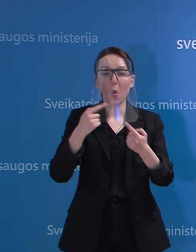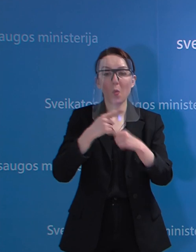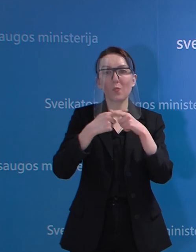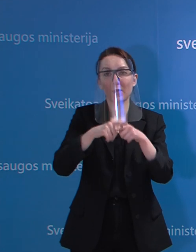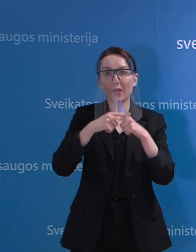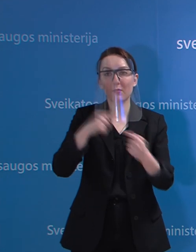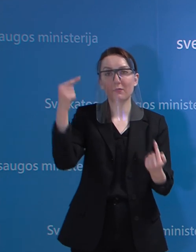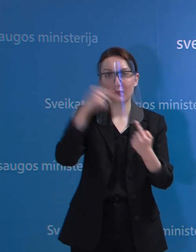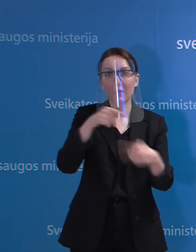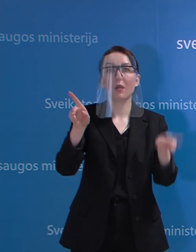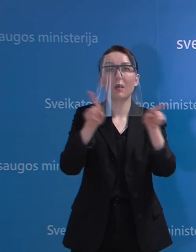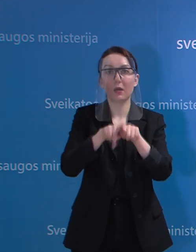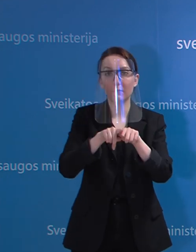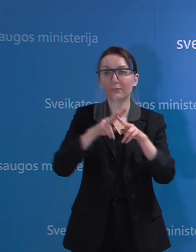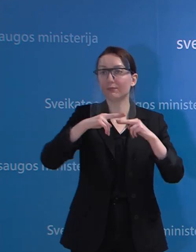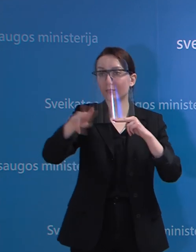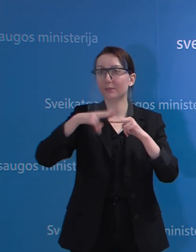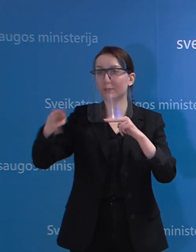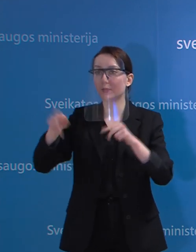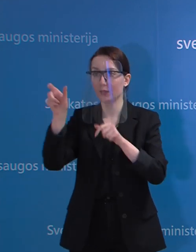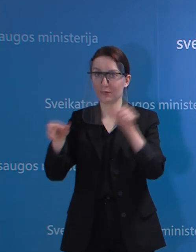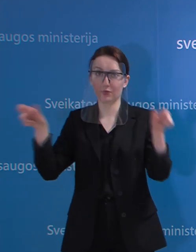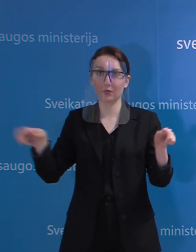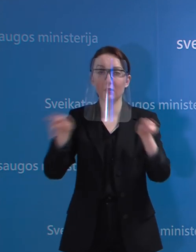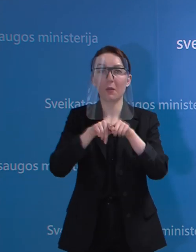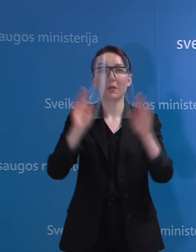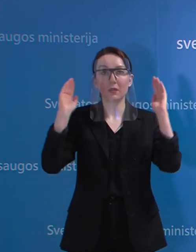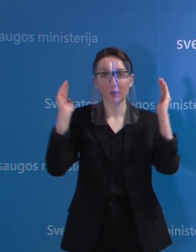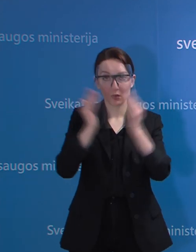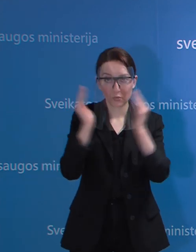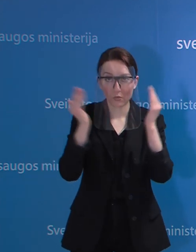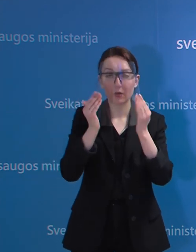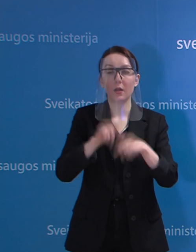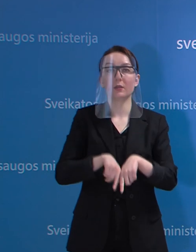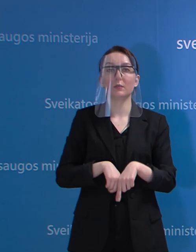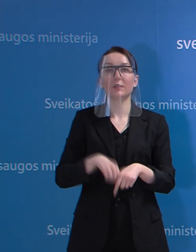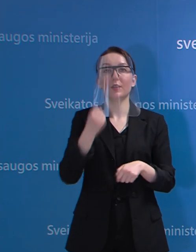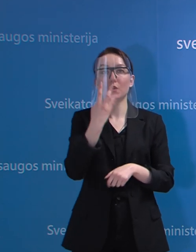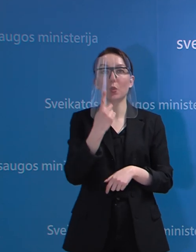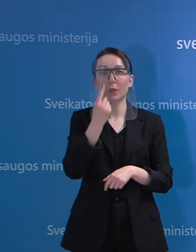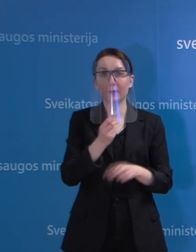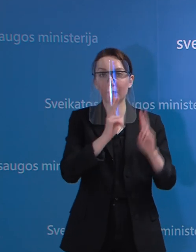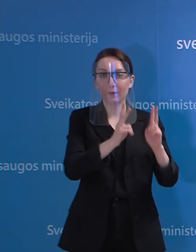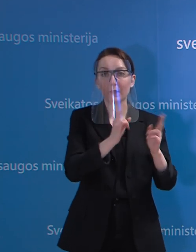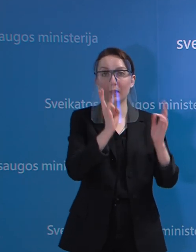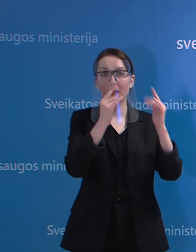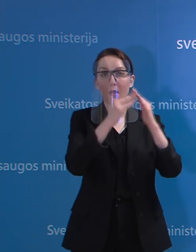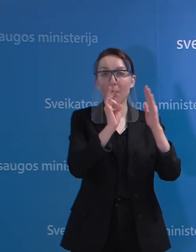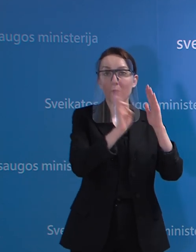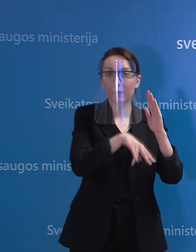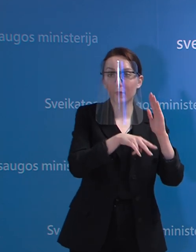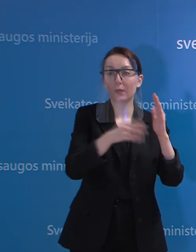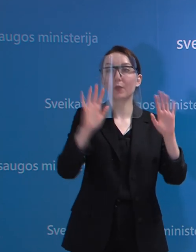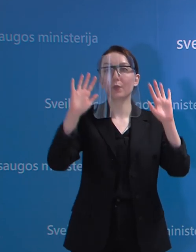galioja jiems tokios pačios kaip ir visiems kitiem, ta pati izoliacija, 14 dienų kontaktų vengimas, jeigu